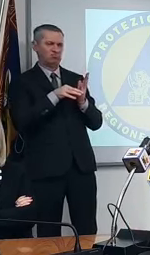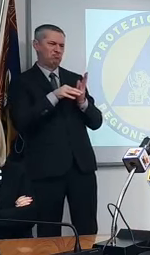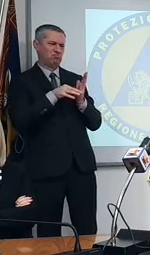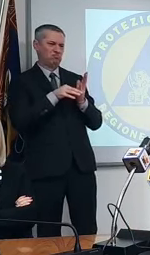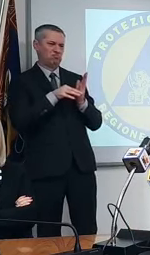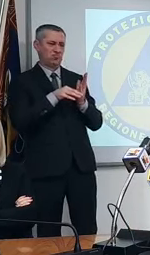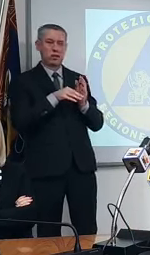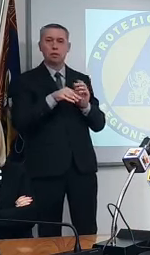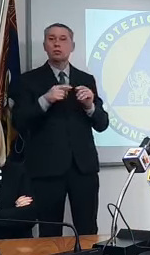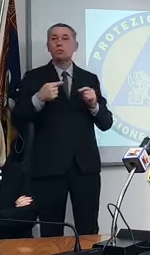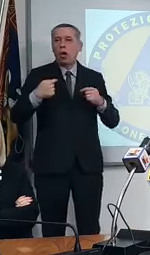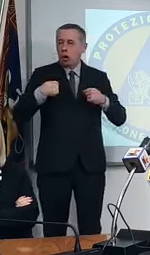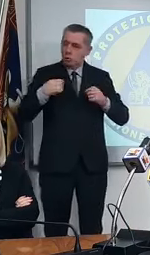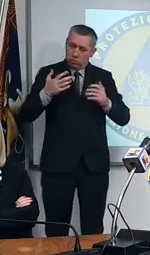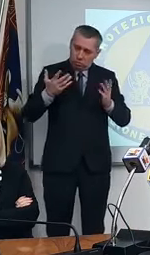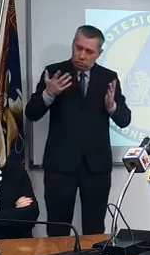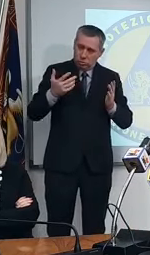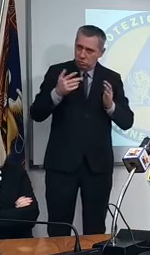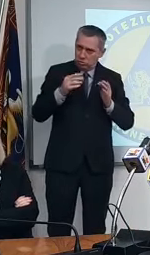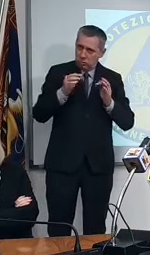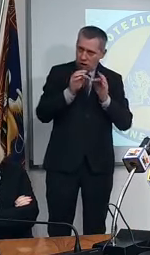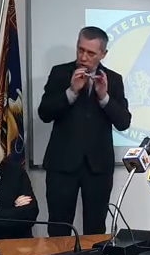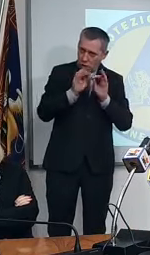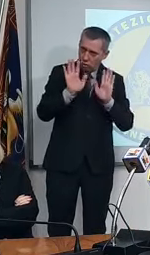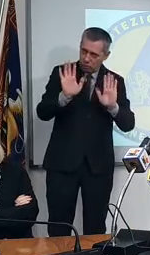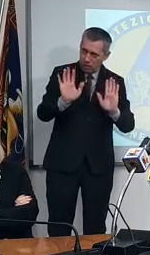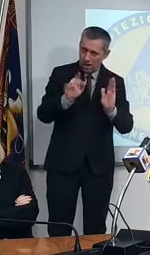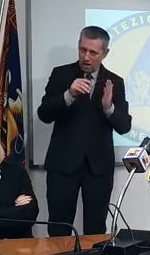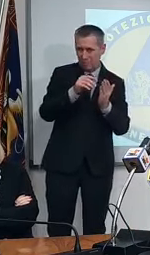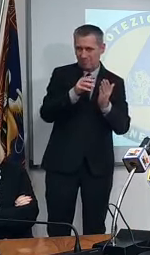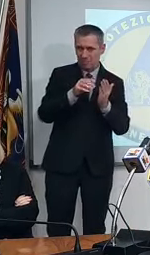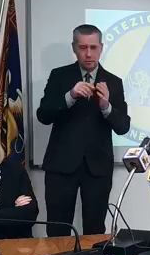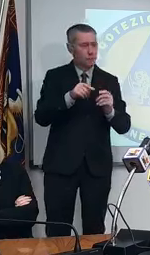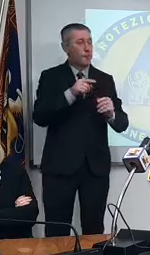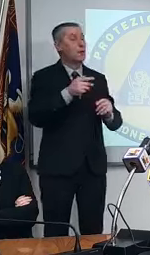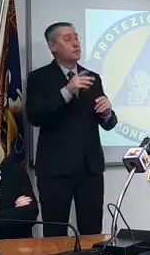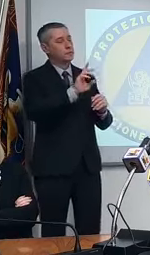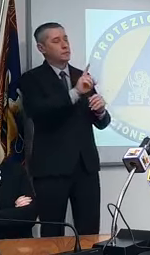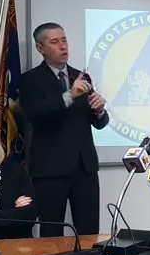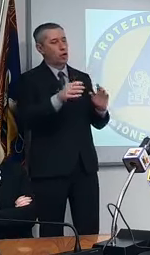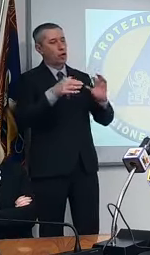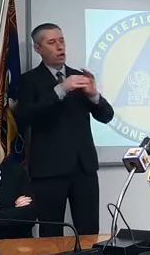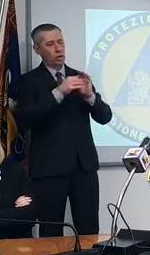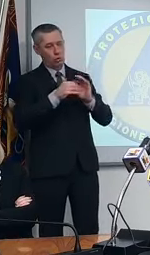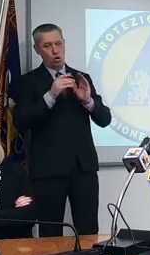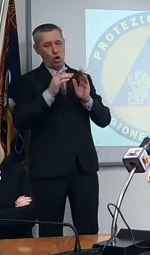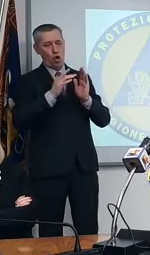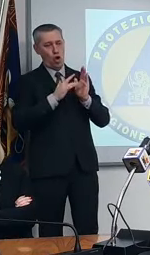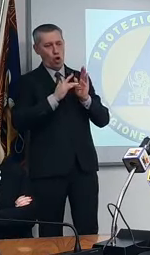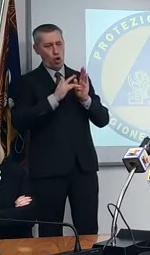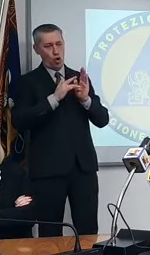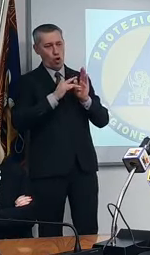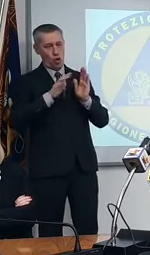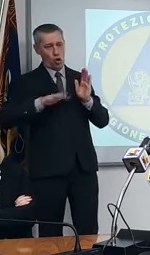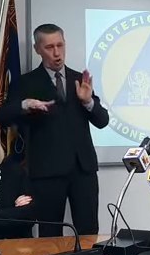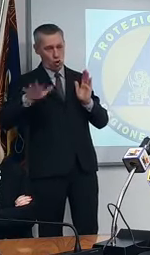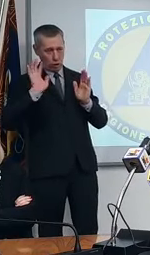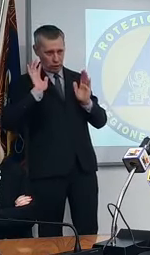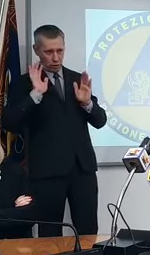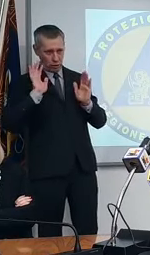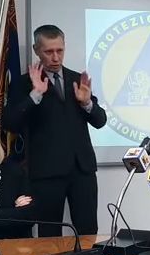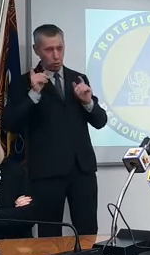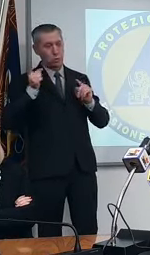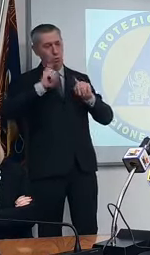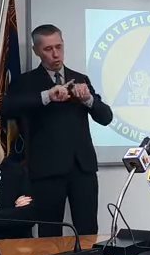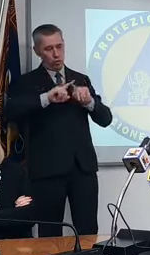tagliandato non lo contrasto ma dopo di che invece sul tema dei colori e del strumento delle